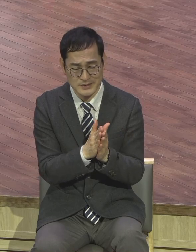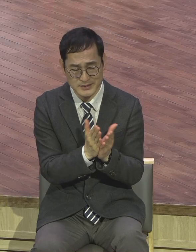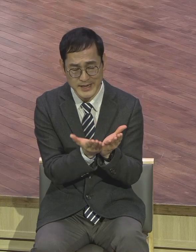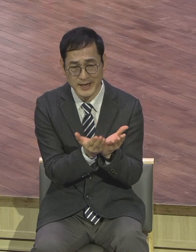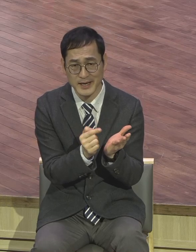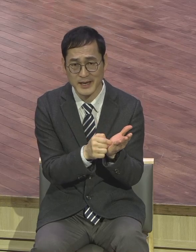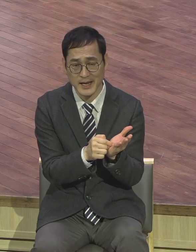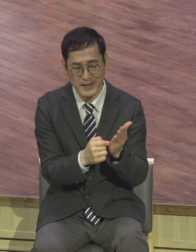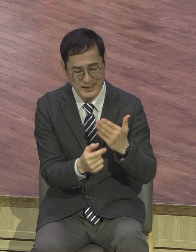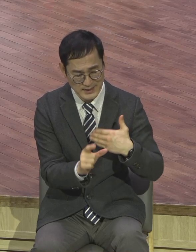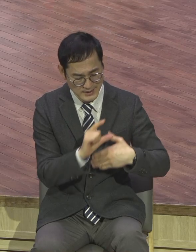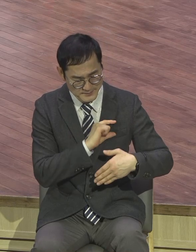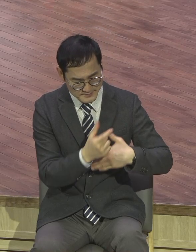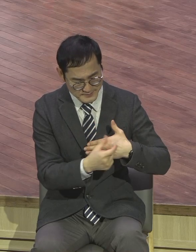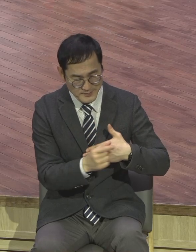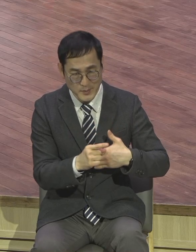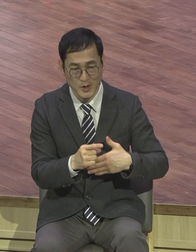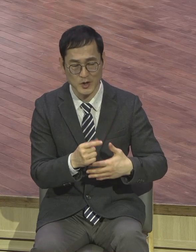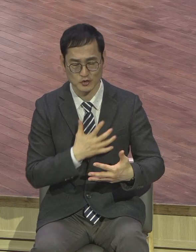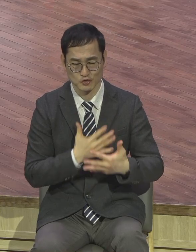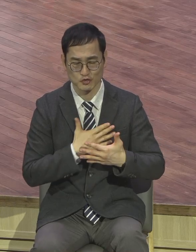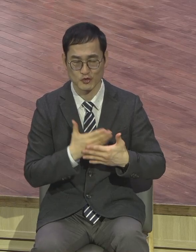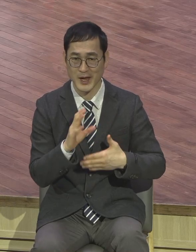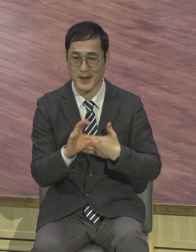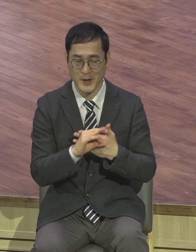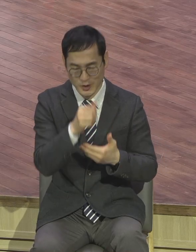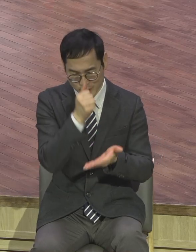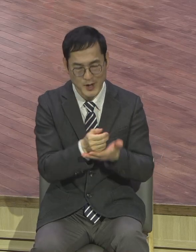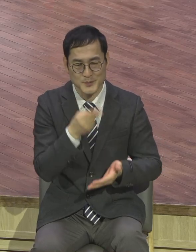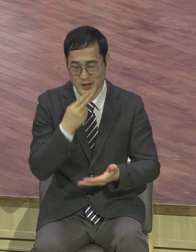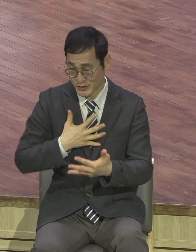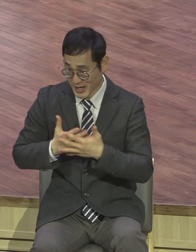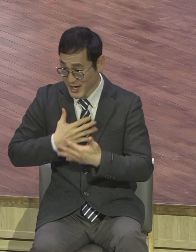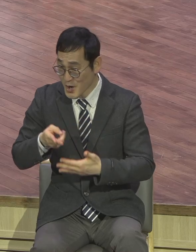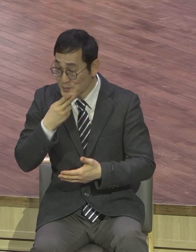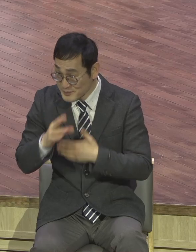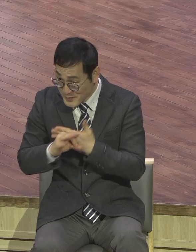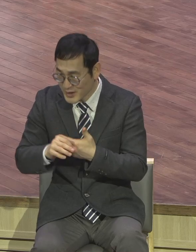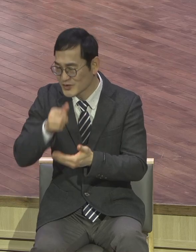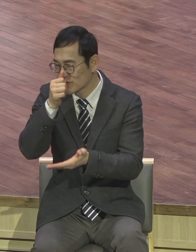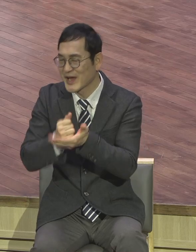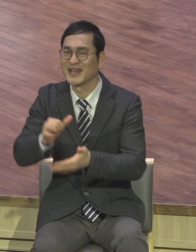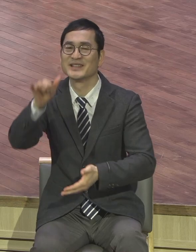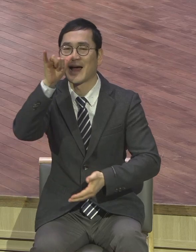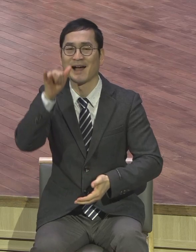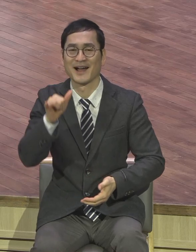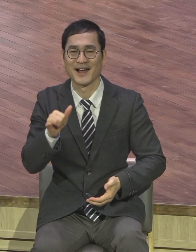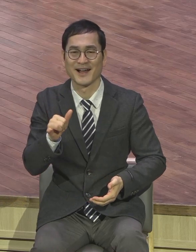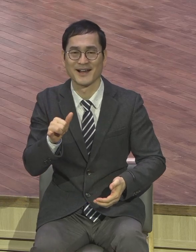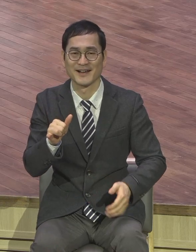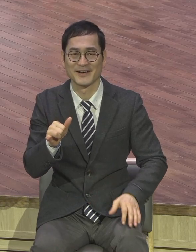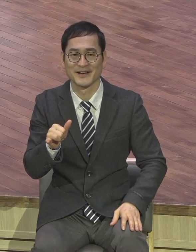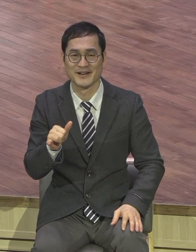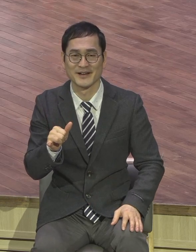무죄 설레지 않으면 유죄 그렇게 말했어요. 설레지 않으면 유죄라